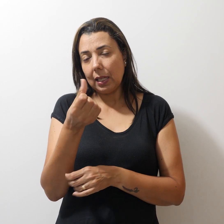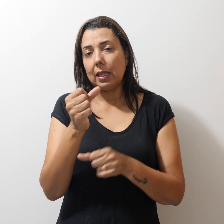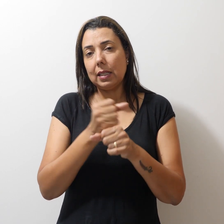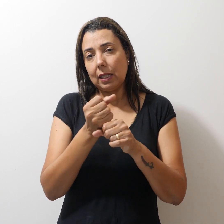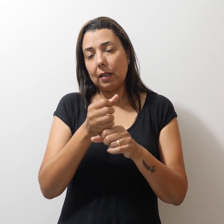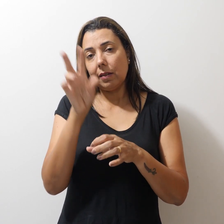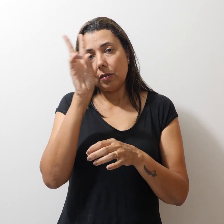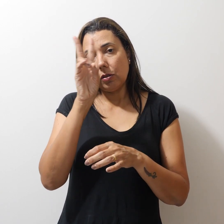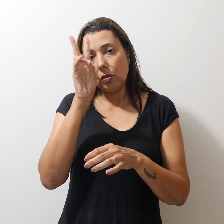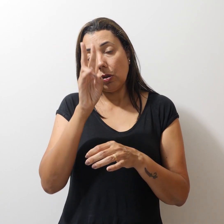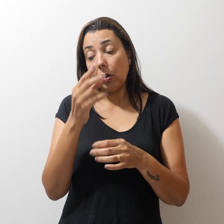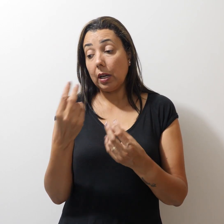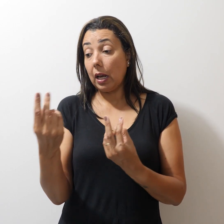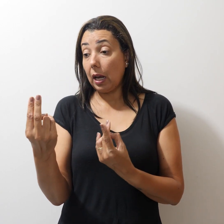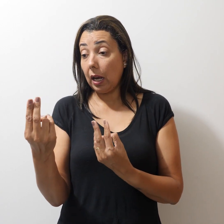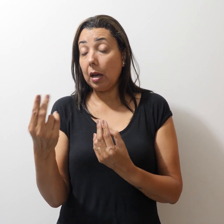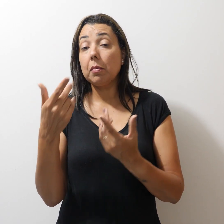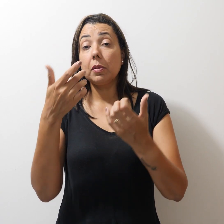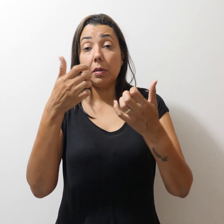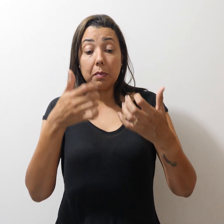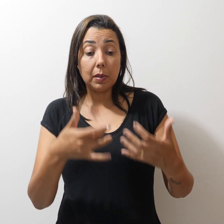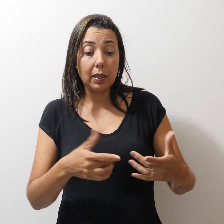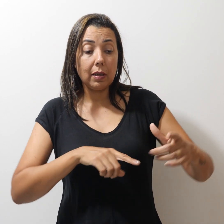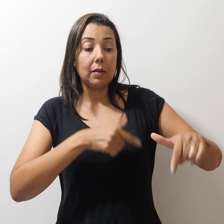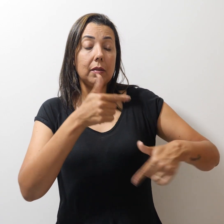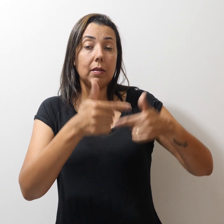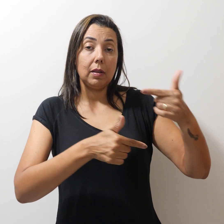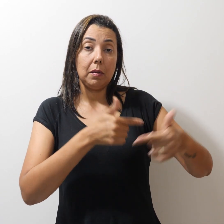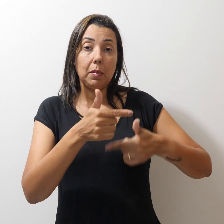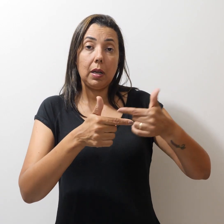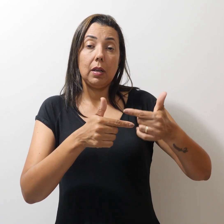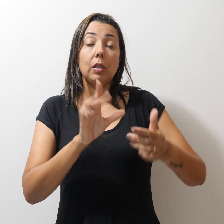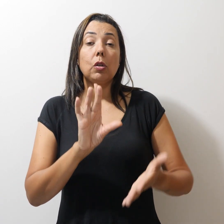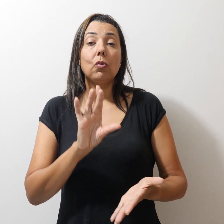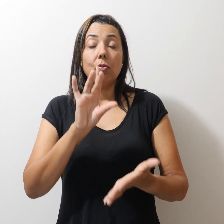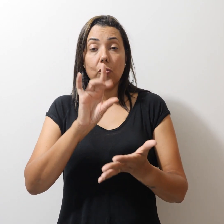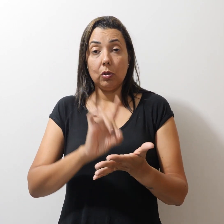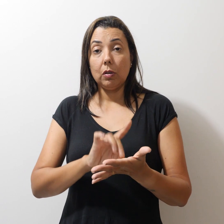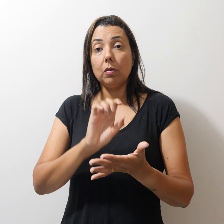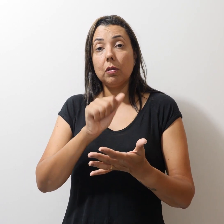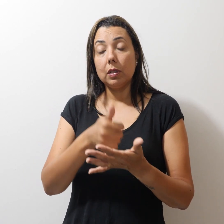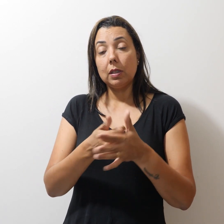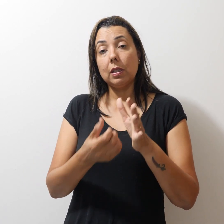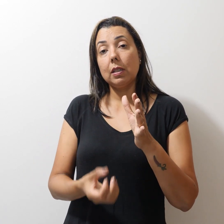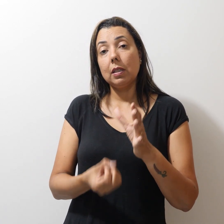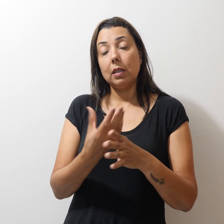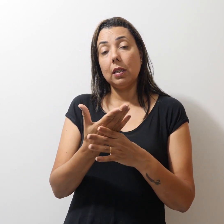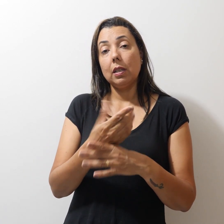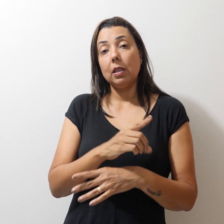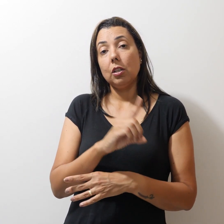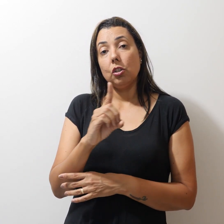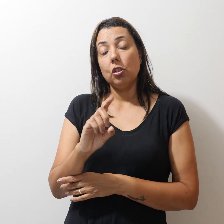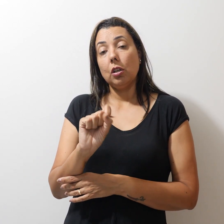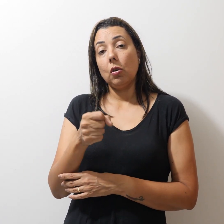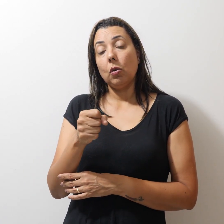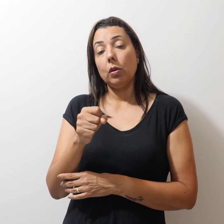Ambos falam sobre seus trabalhos que oficialmente serão lançados no dia 8 do 11, no